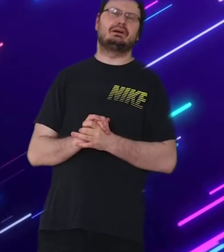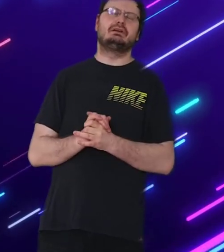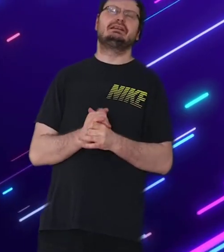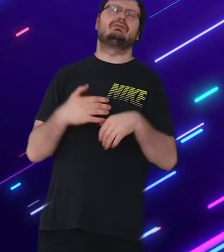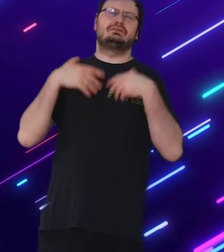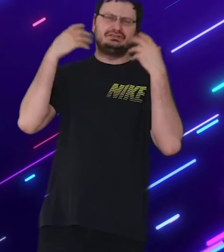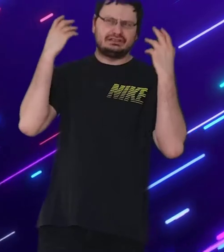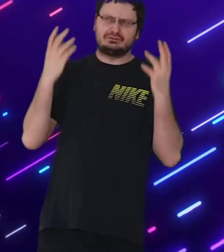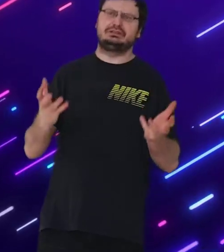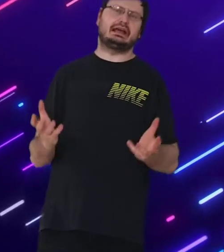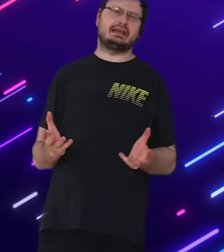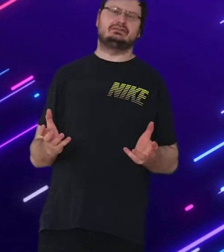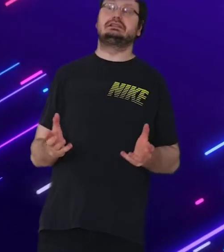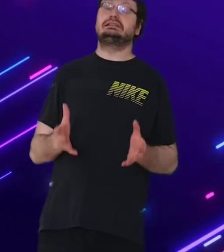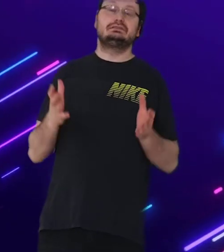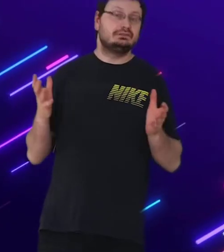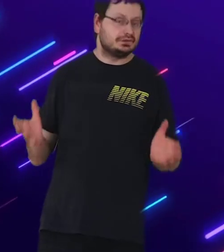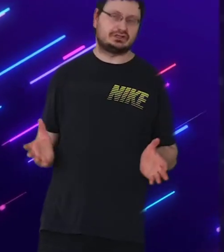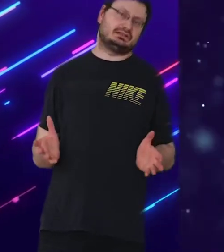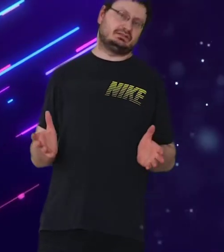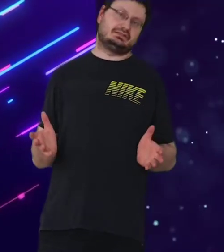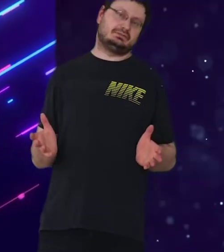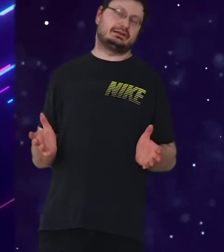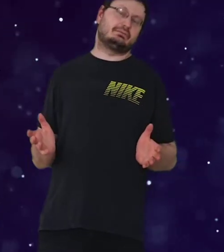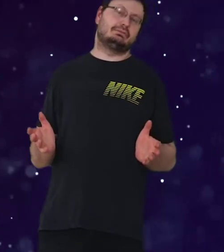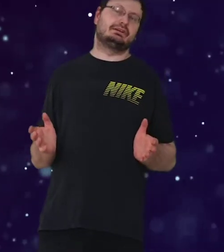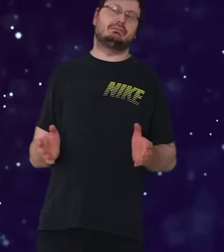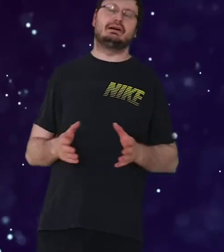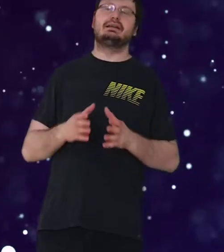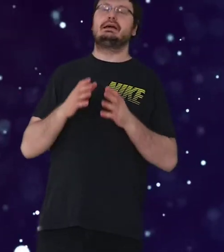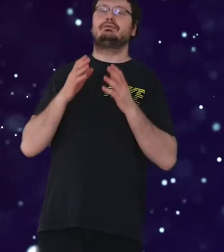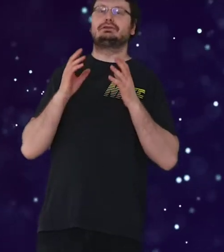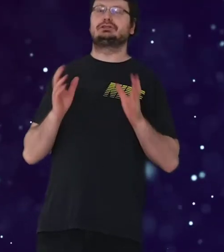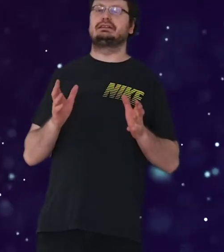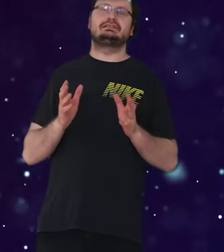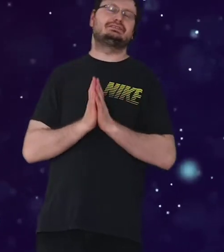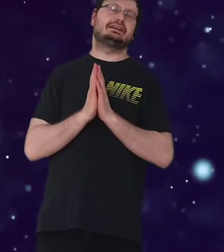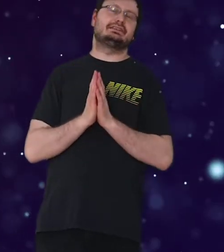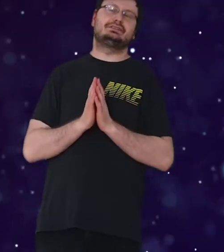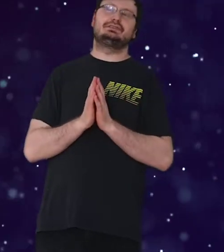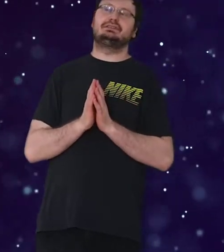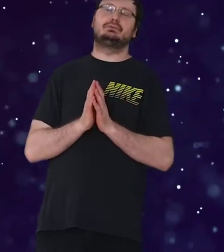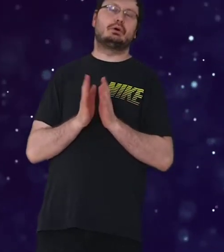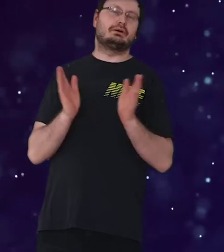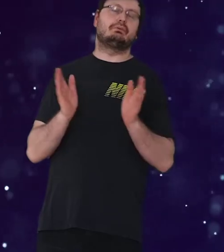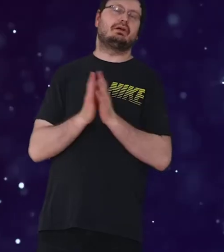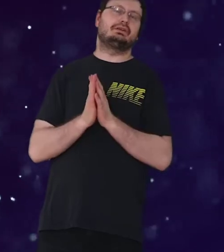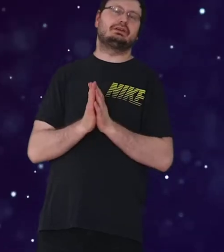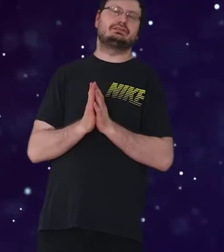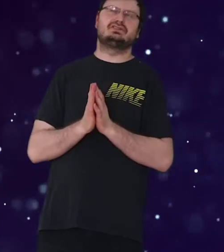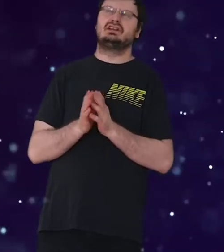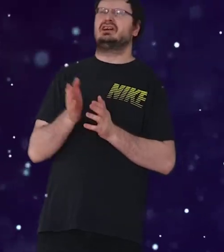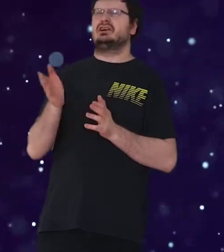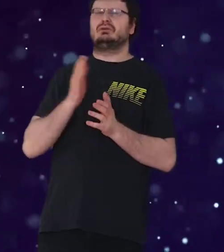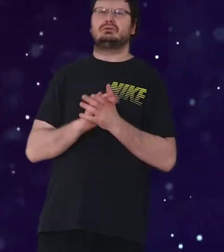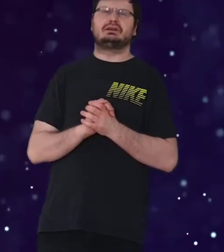da. Dann wollen sie sich natürlich rächen, verständlich, lieber Kavermen mitarbeiten. Verständlich, seid nicht wie Warner Brothers oder